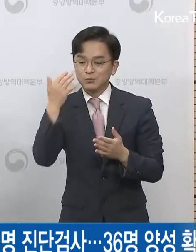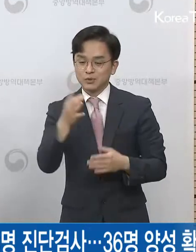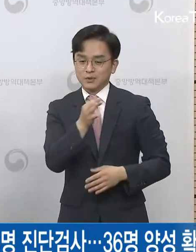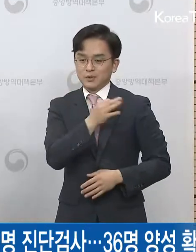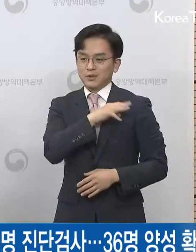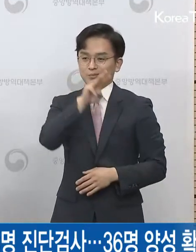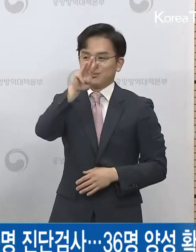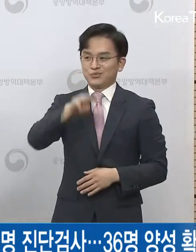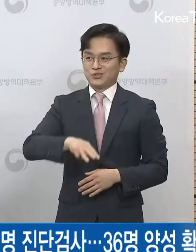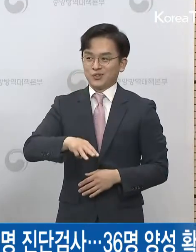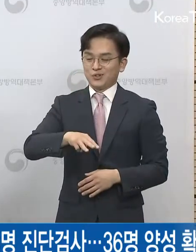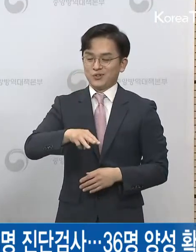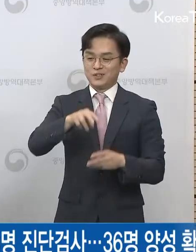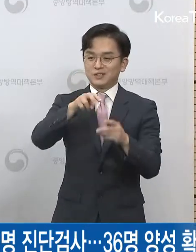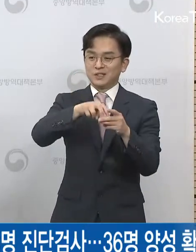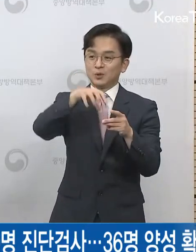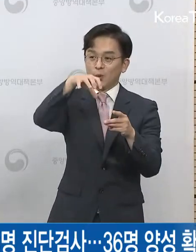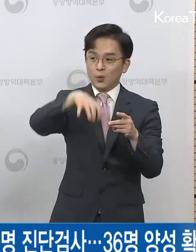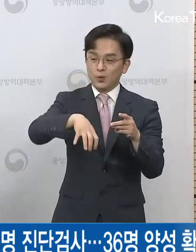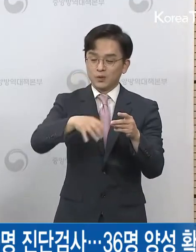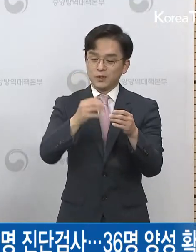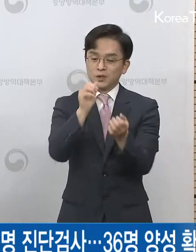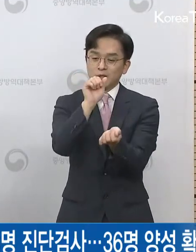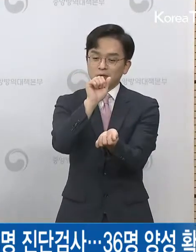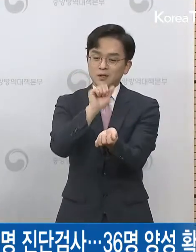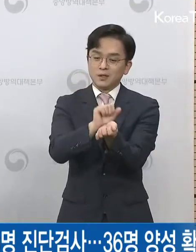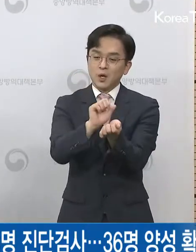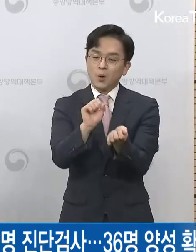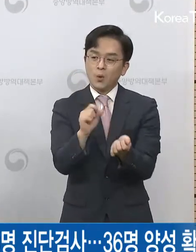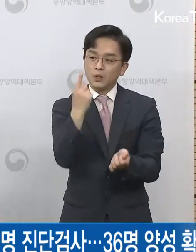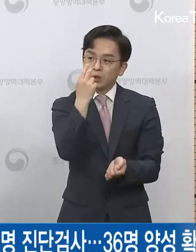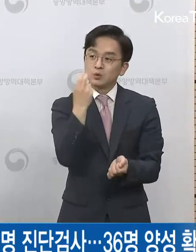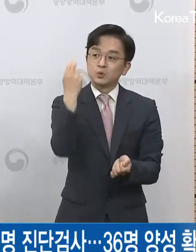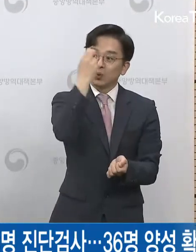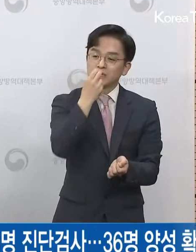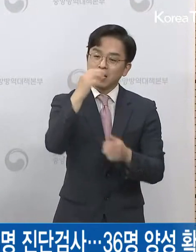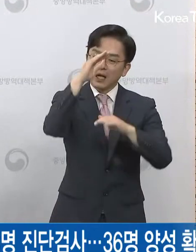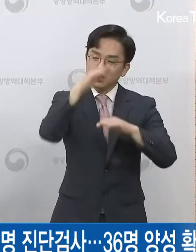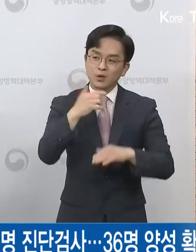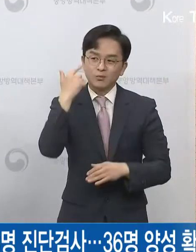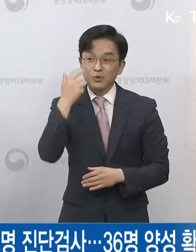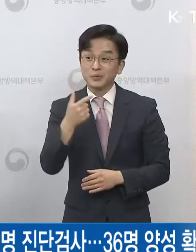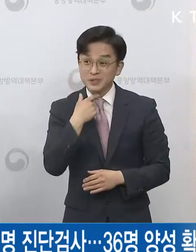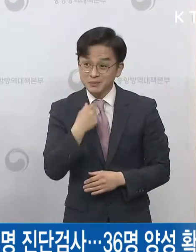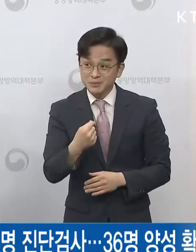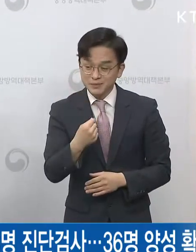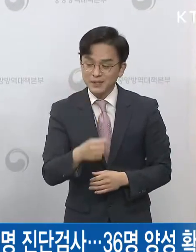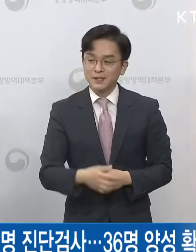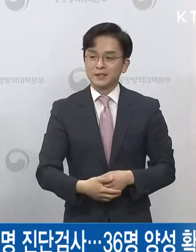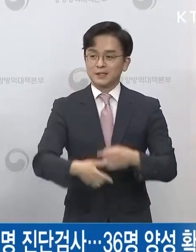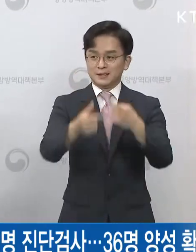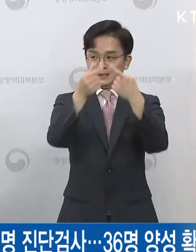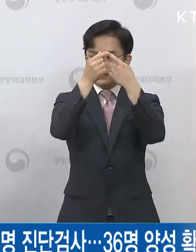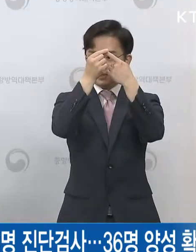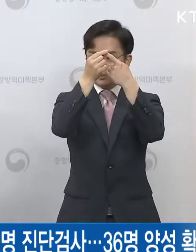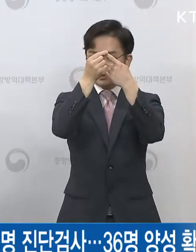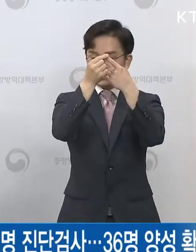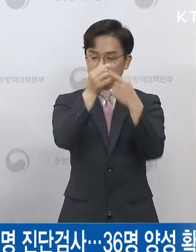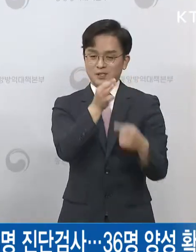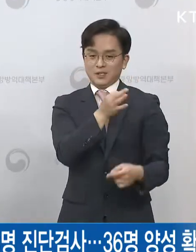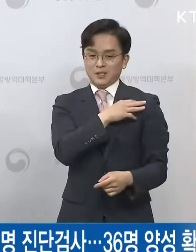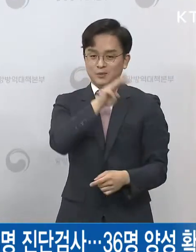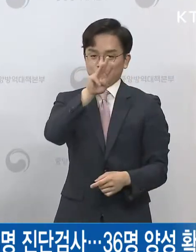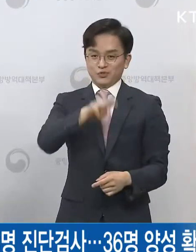역학조사 내용을 크게 두 가지 여쭤보고 싶은데요. 답변 가능하신 부분까지만 좀 부탁드립니다. 먼저 부천